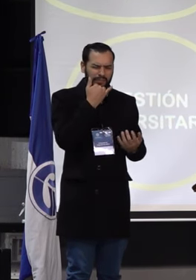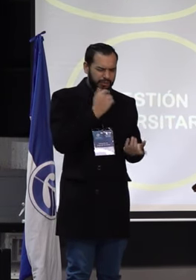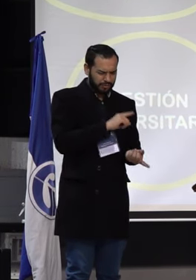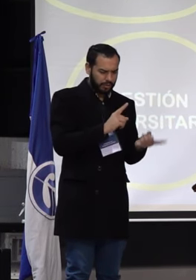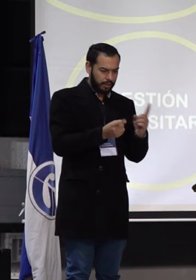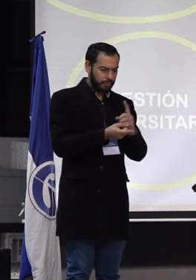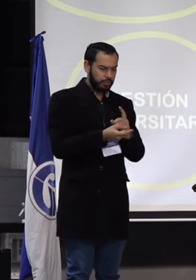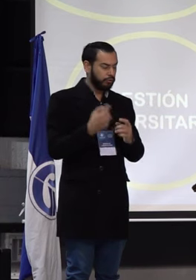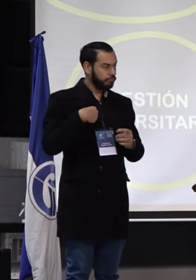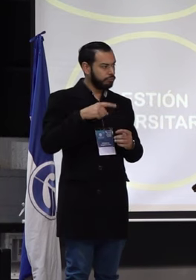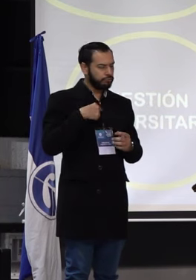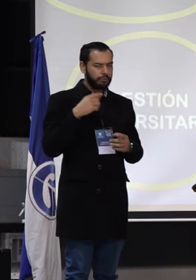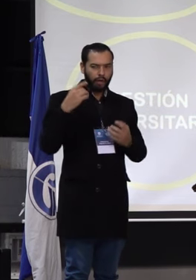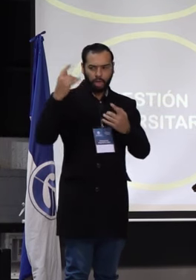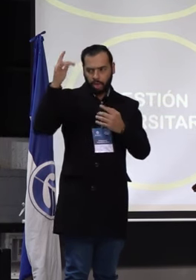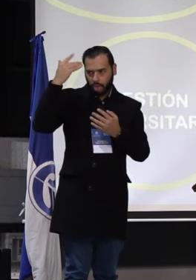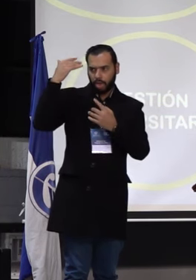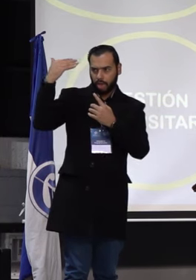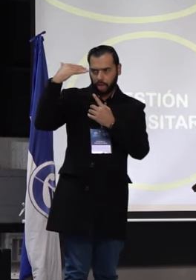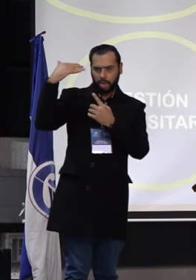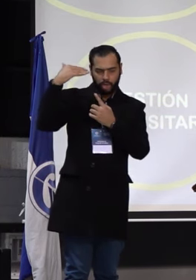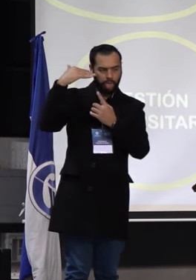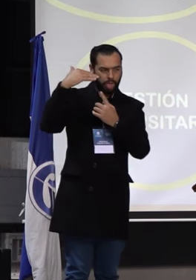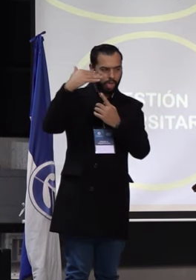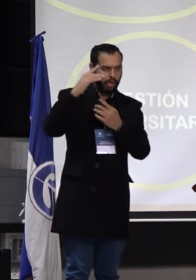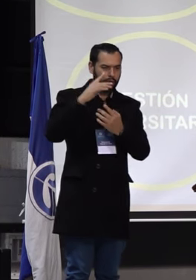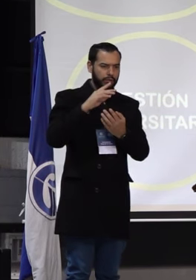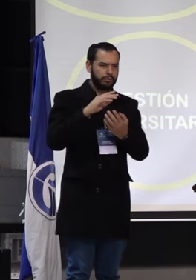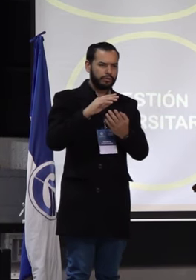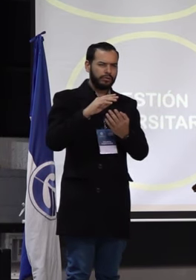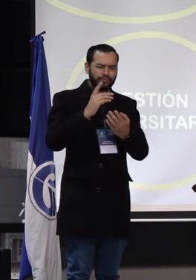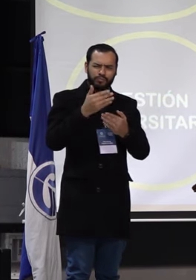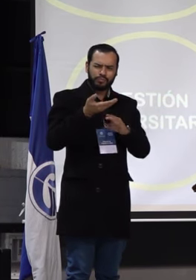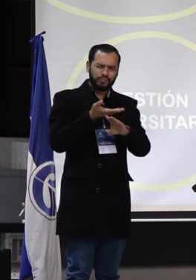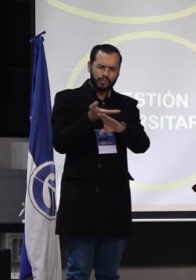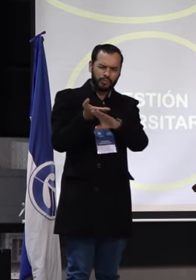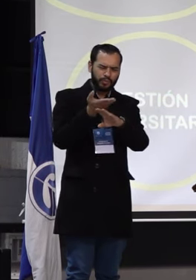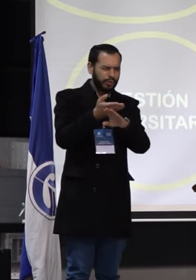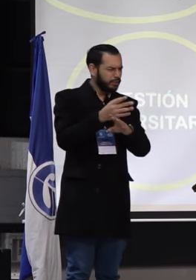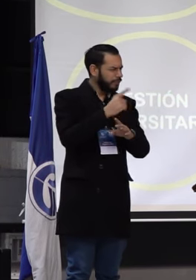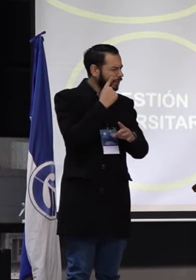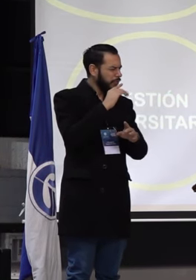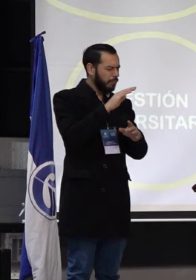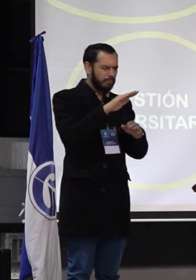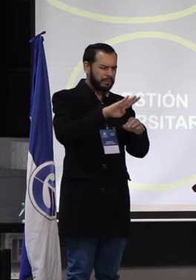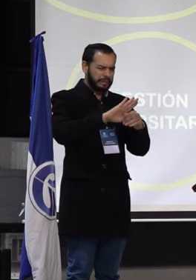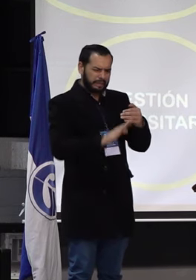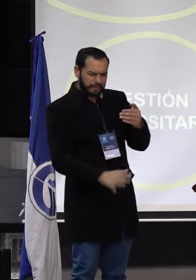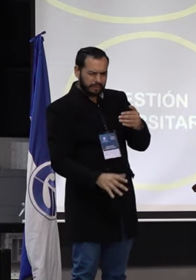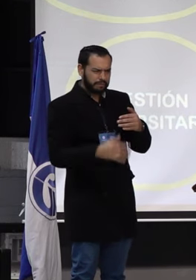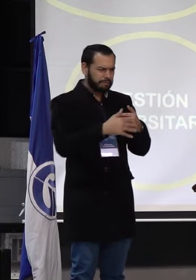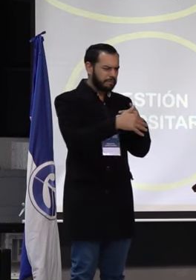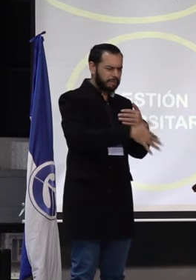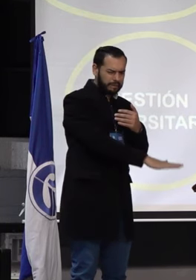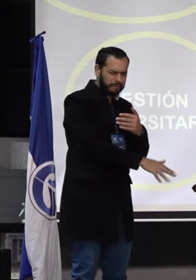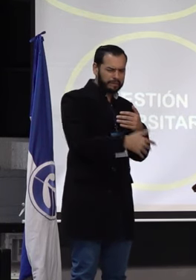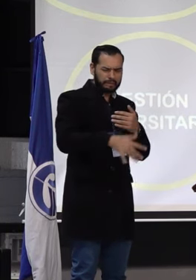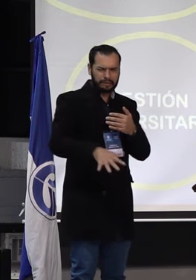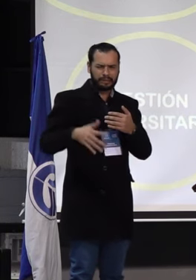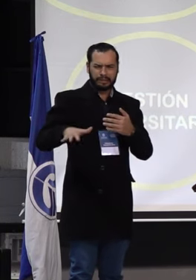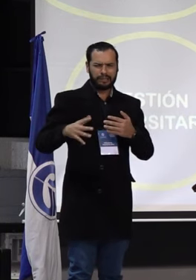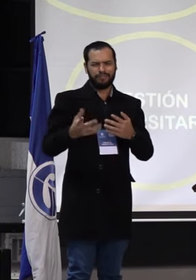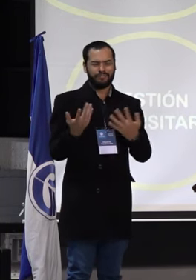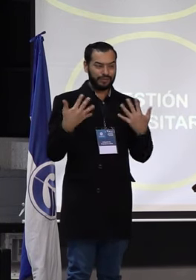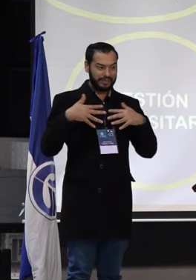aglutinados sobre una propuesta, pero esa propuesta parece irse desmoronando y hoy cada sector está jalonando hacia su lugar y eso ha roto el